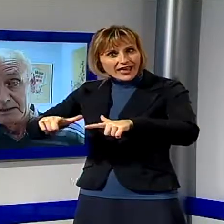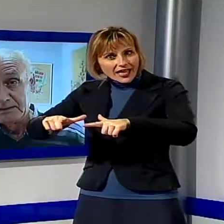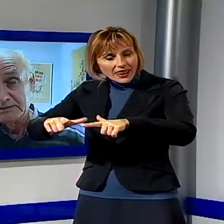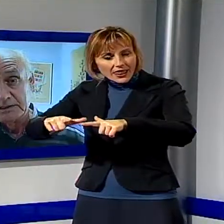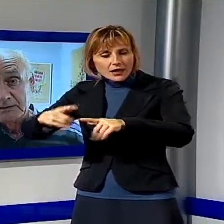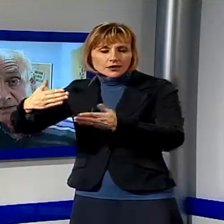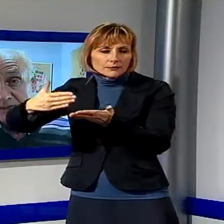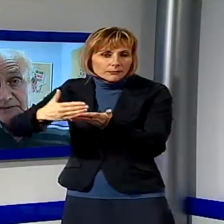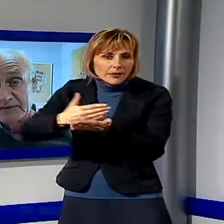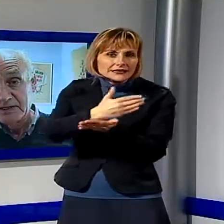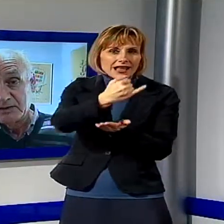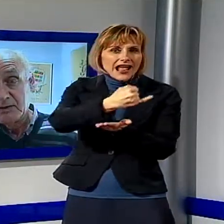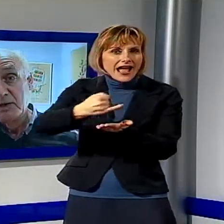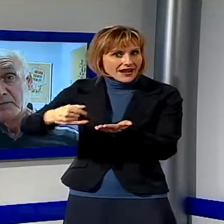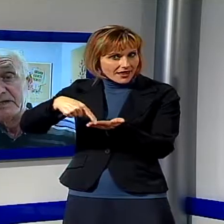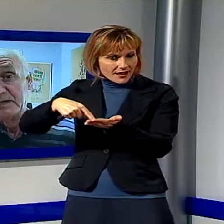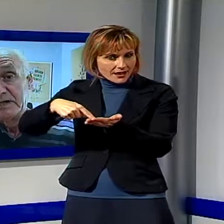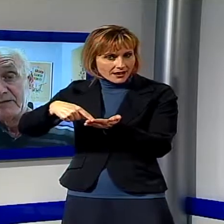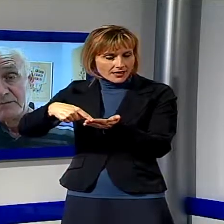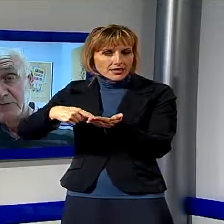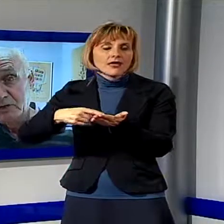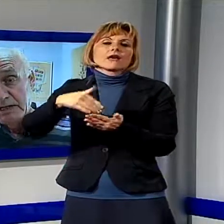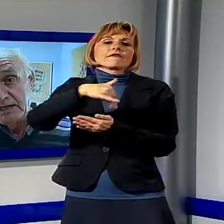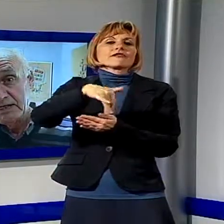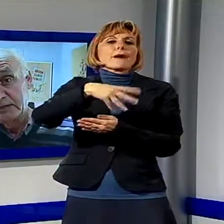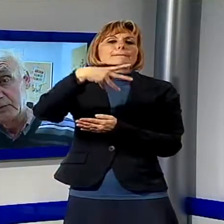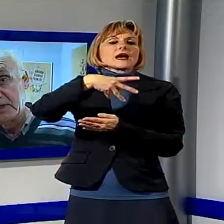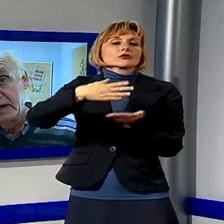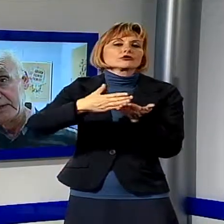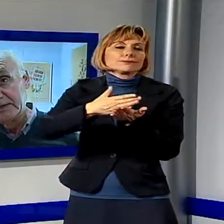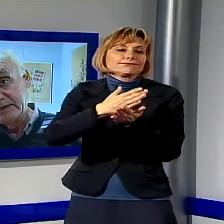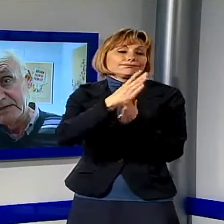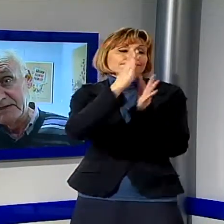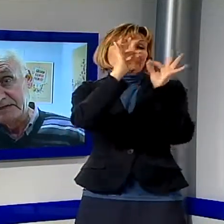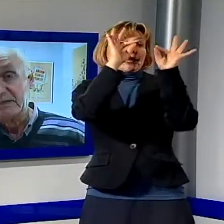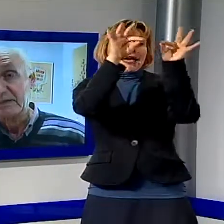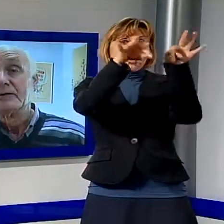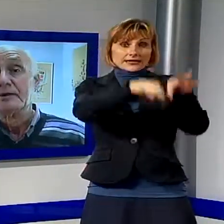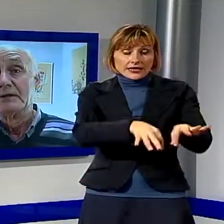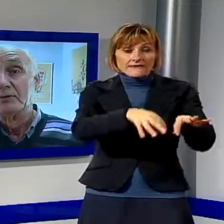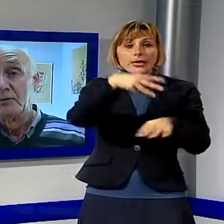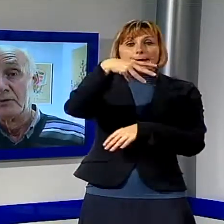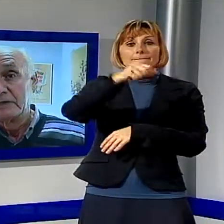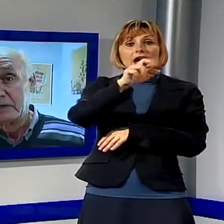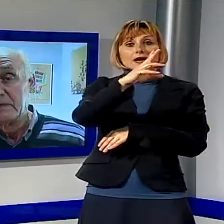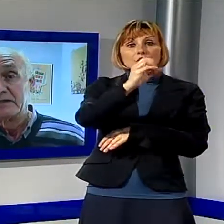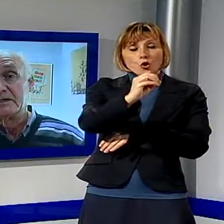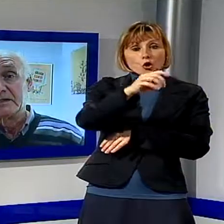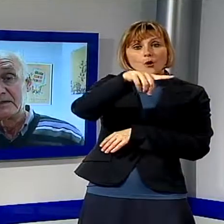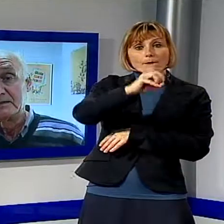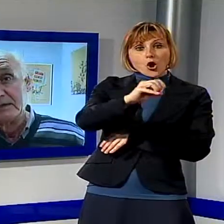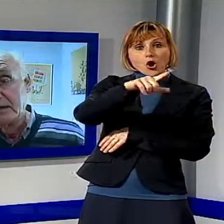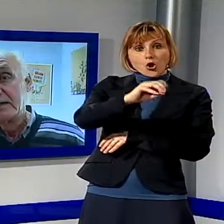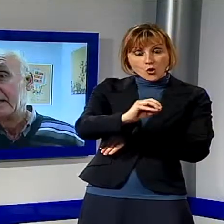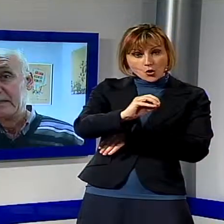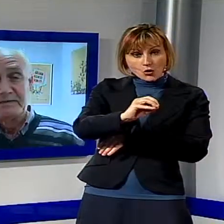del Lido di Camaiore e via Reggio, prenderà la via Maroncelli e tornerà nella festa del Rione Marco Polo. Quindi Martedì